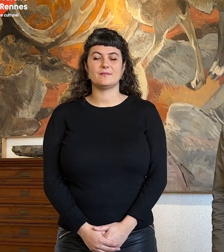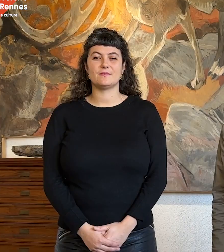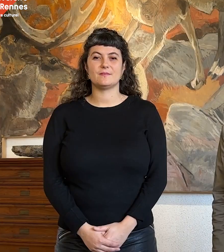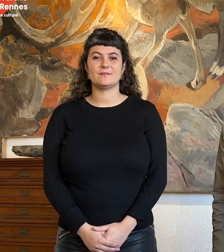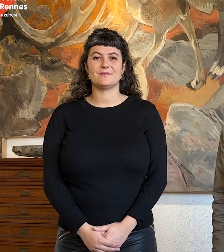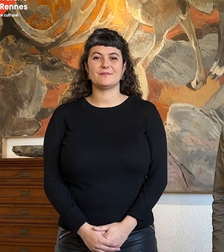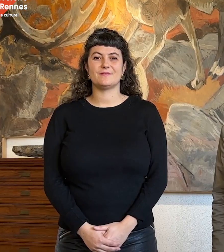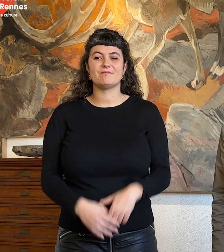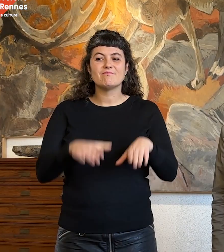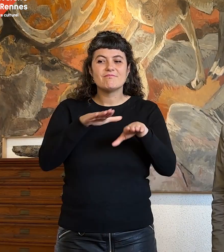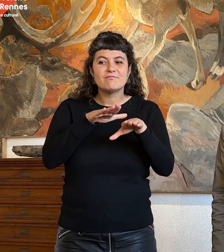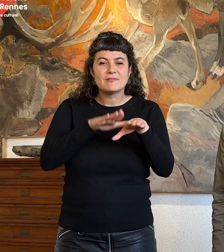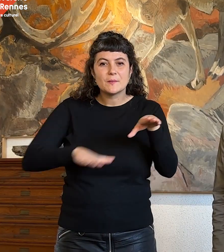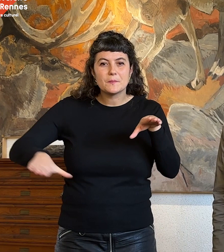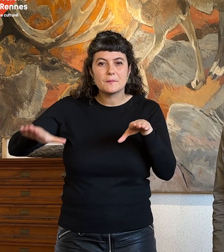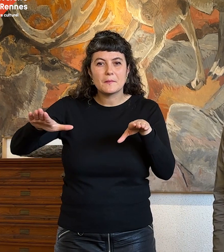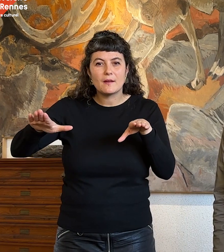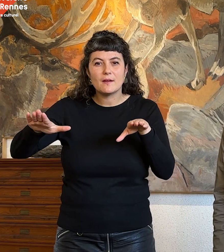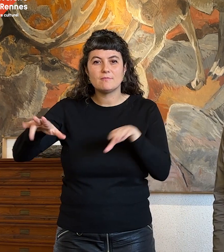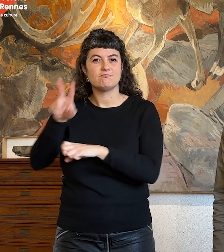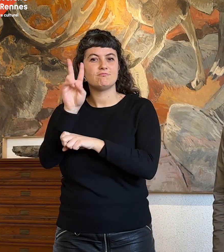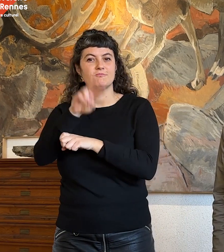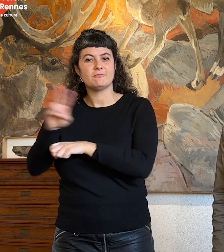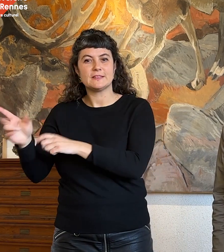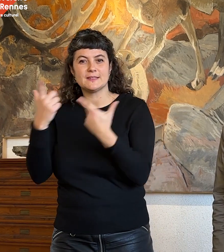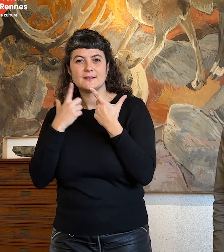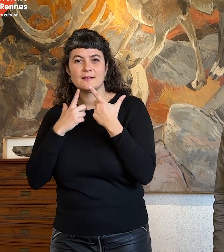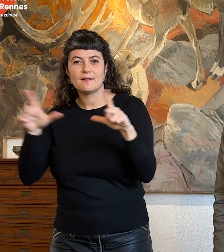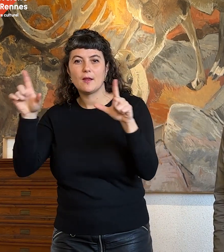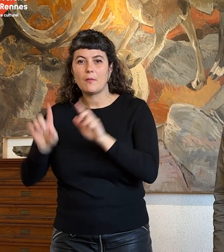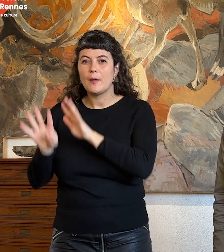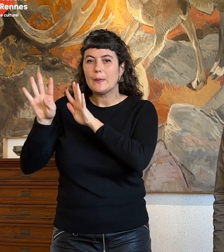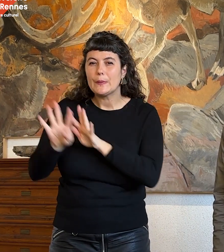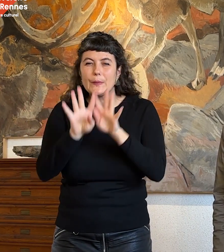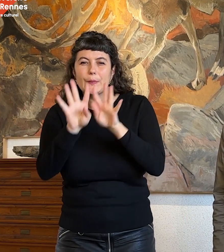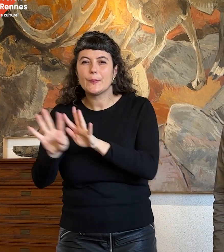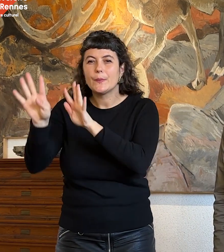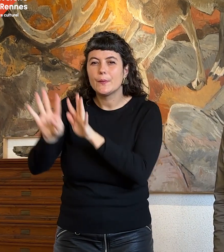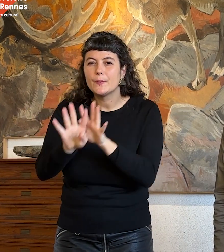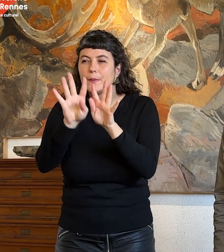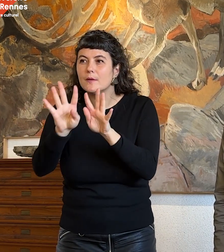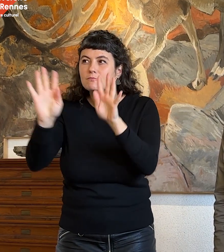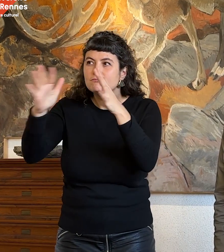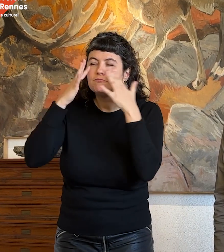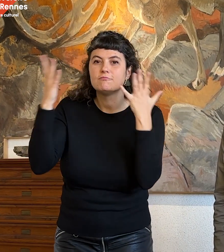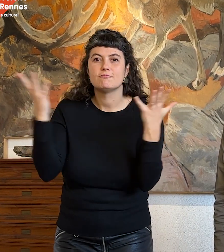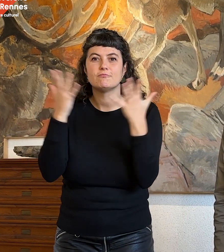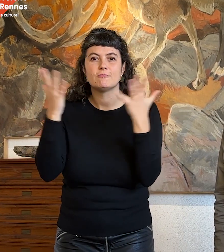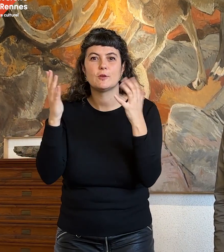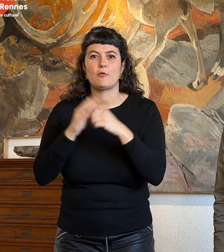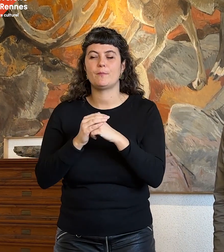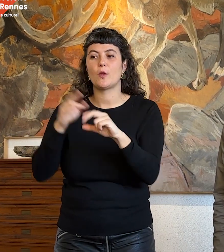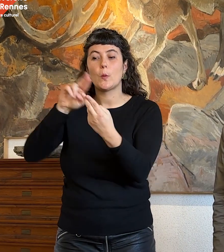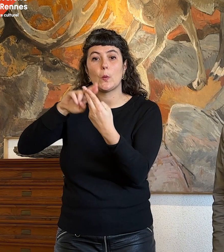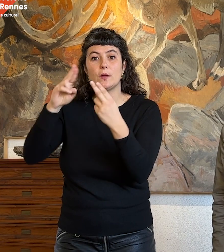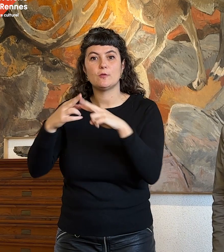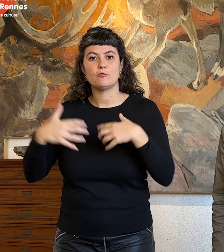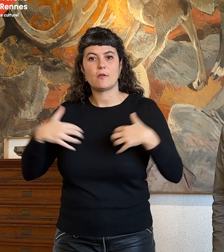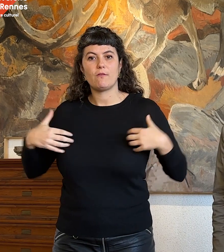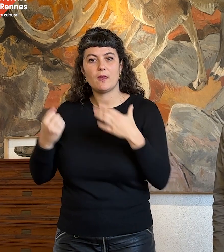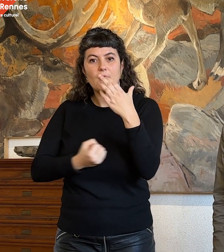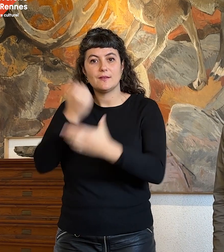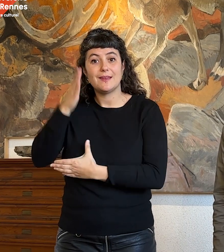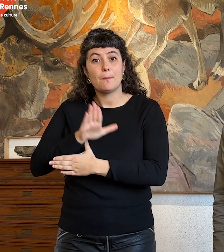Ce même jour, vous pourrez découvrir également en visite libre les collections scientifiques et artistiques de l'Université.